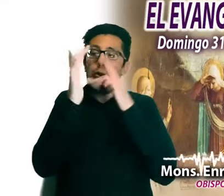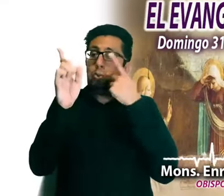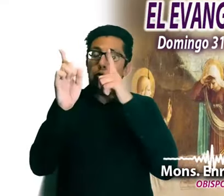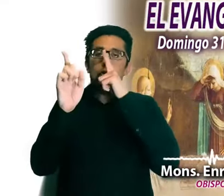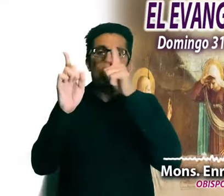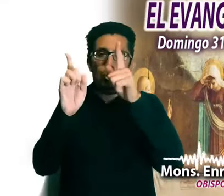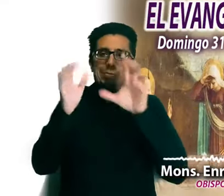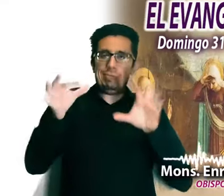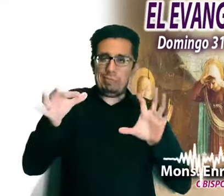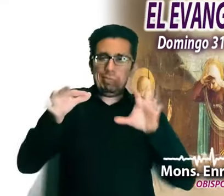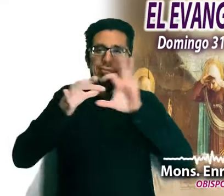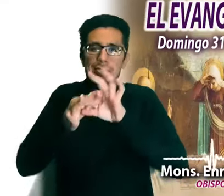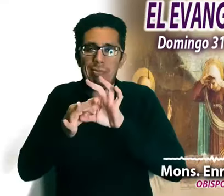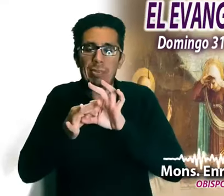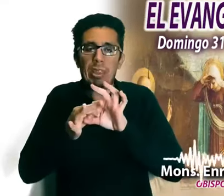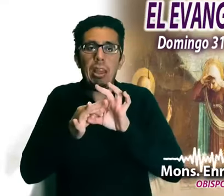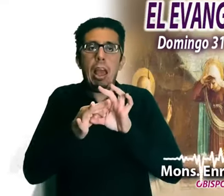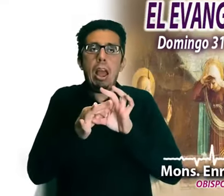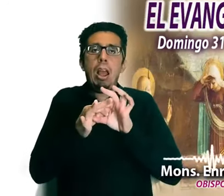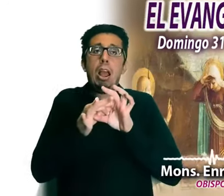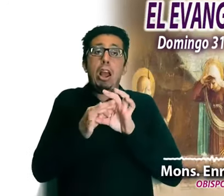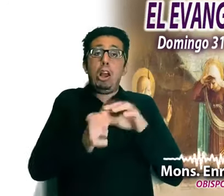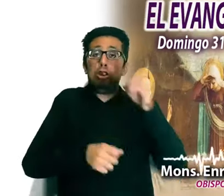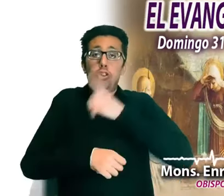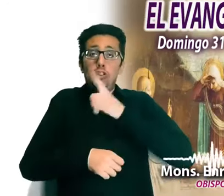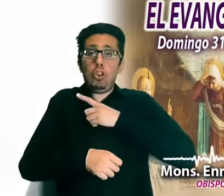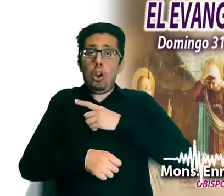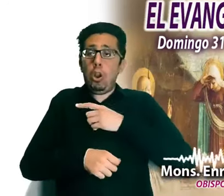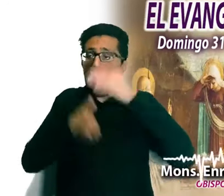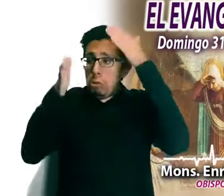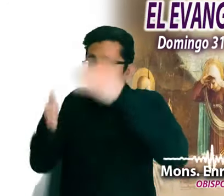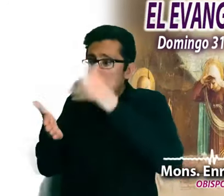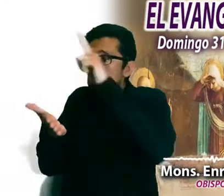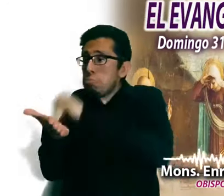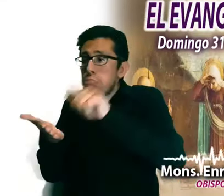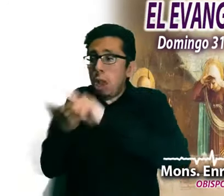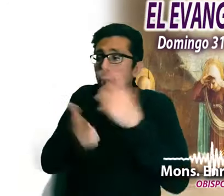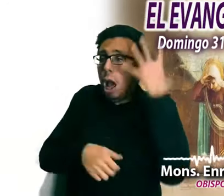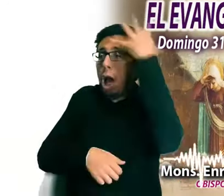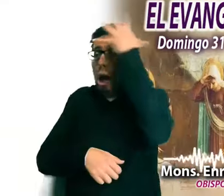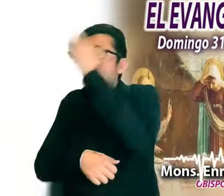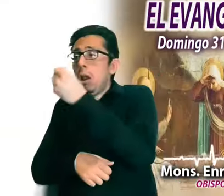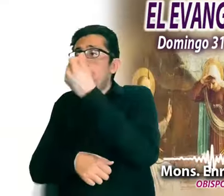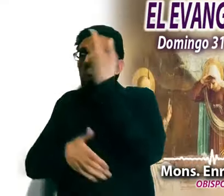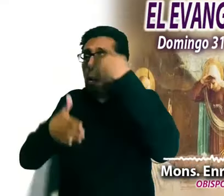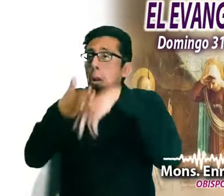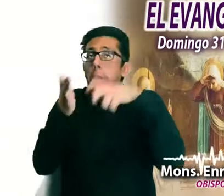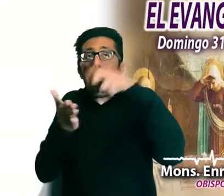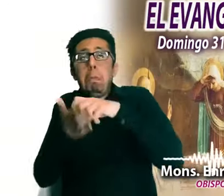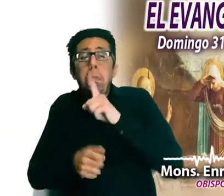No se trata de limpiar bellamente el sepulcro vacío y postrarnos en silencio,